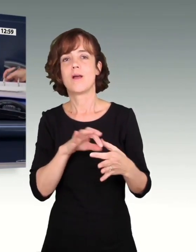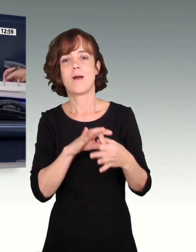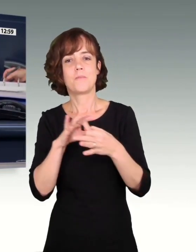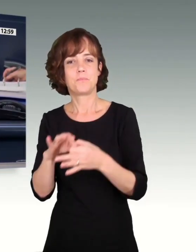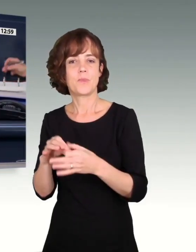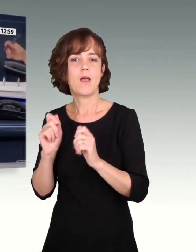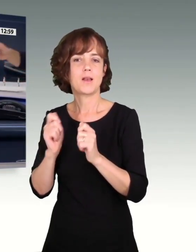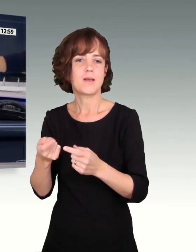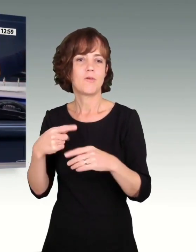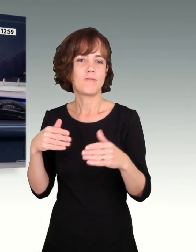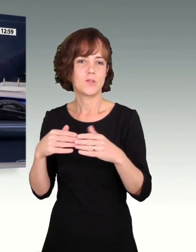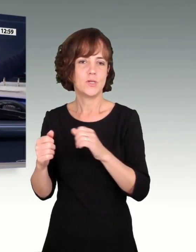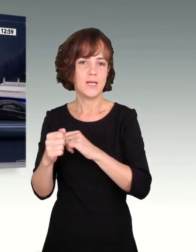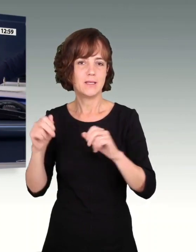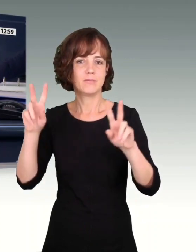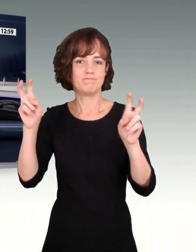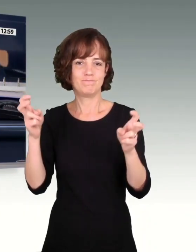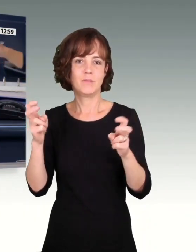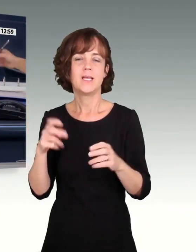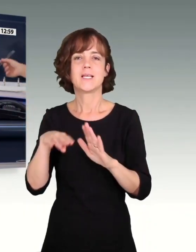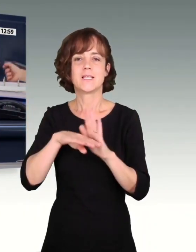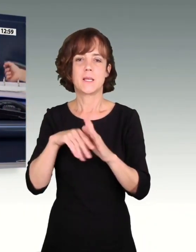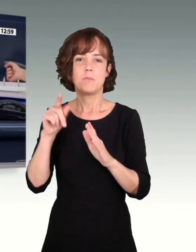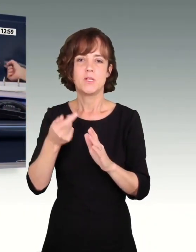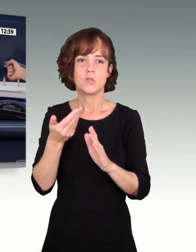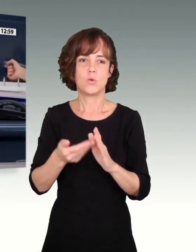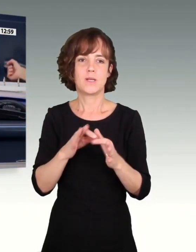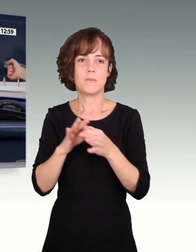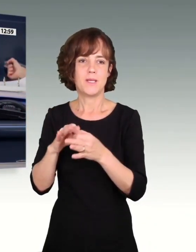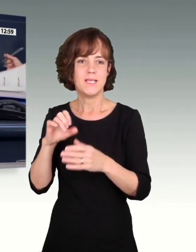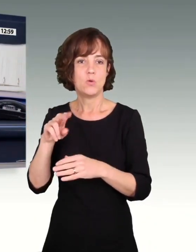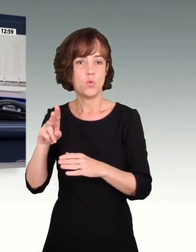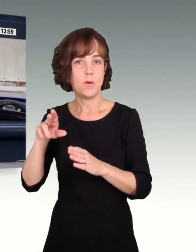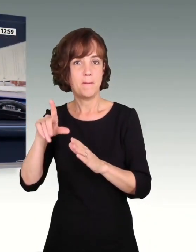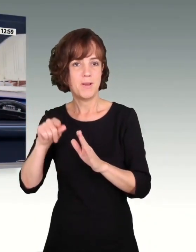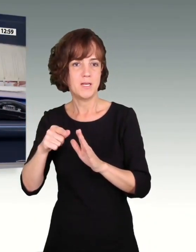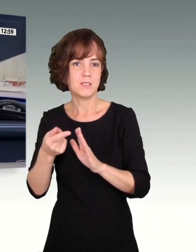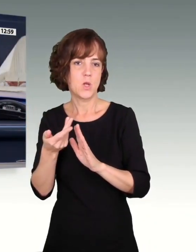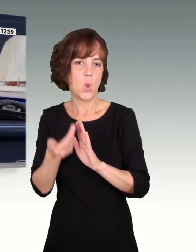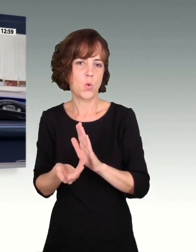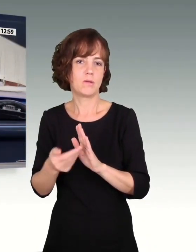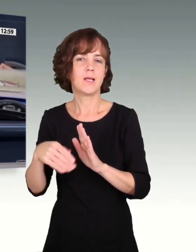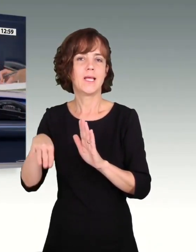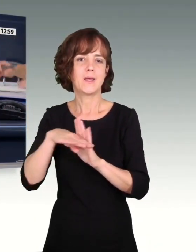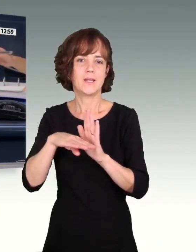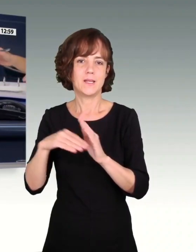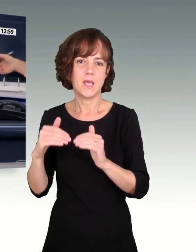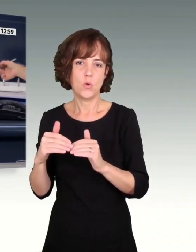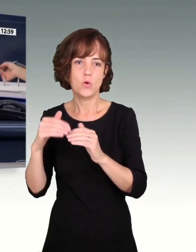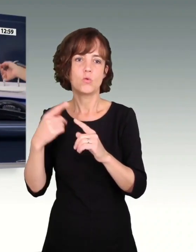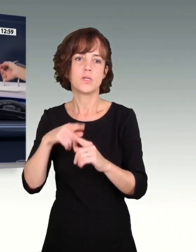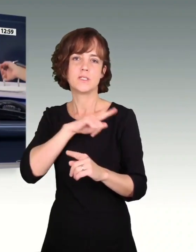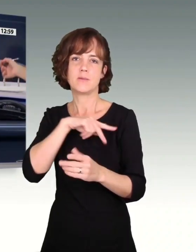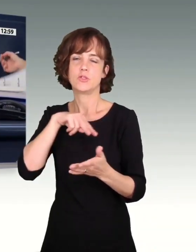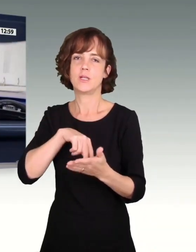Minijobs in sozialversicherungspflichtige Beschäftigung überführen. Für die Aussprache hierzu sind 68 Minuten